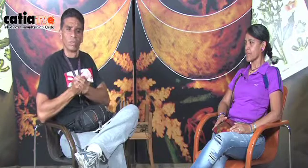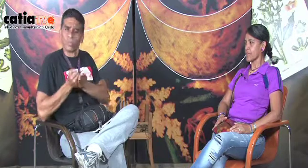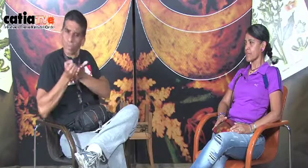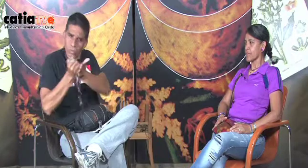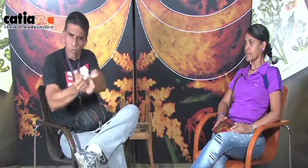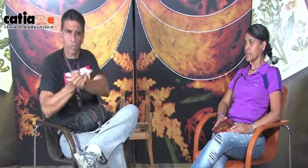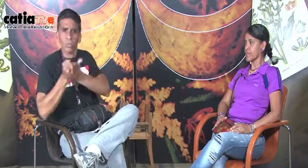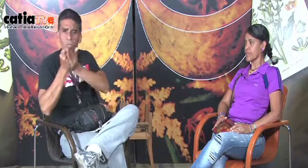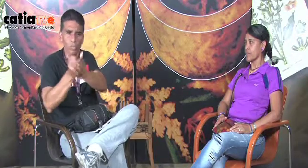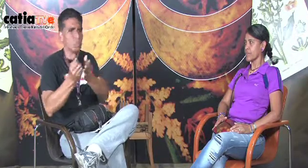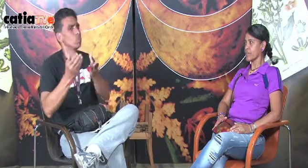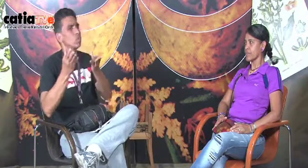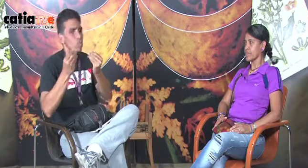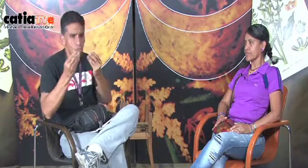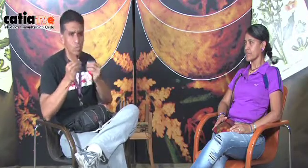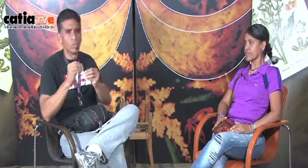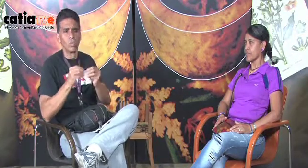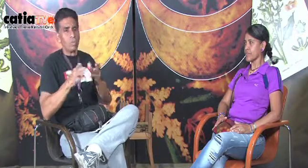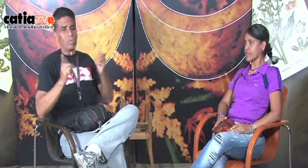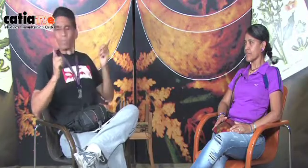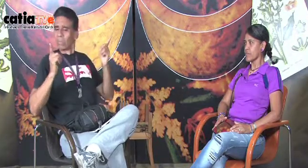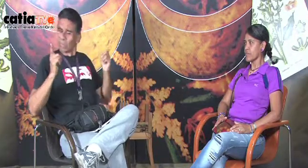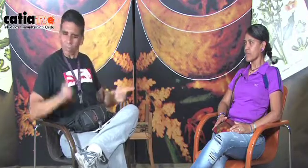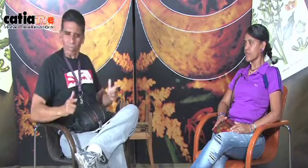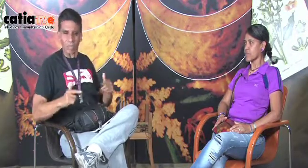personas, son buenos líderes, ayudan y apoyan a los sordos.